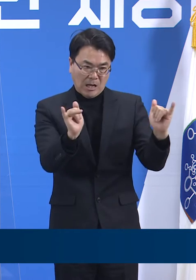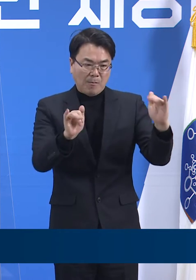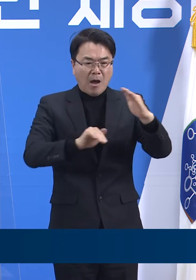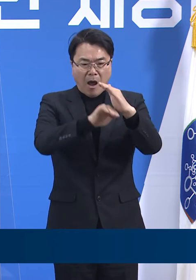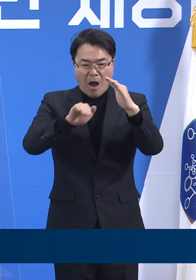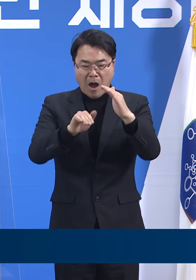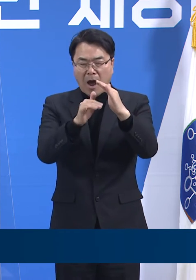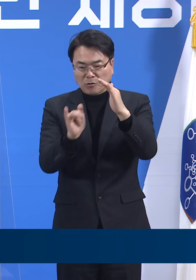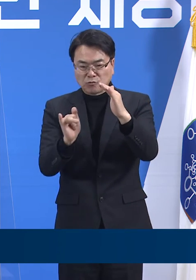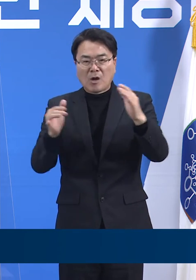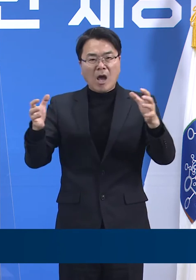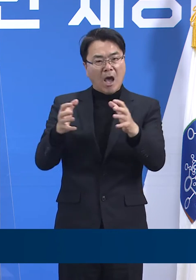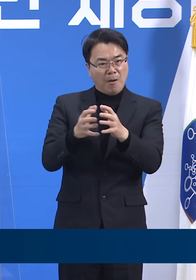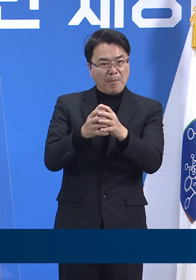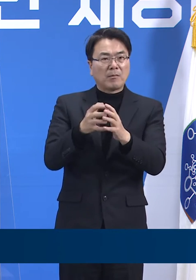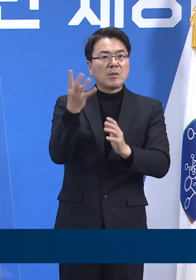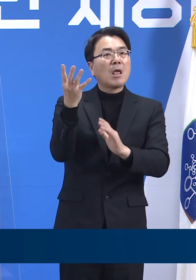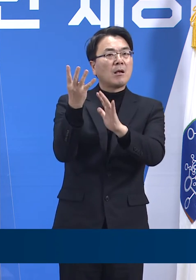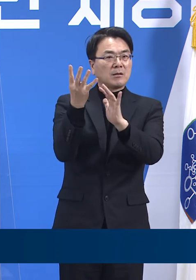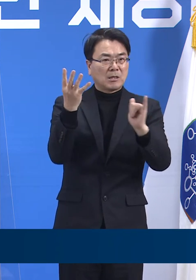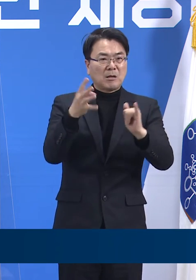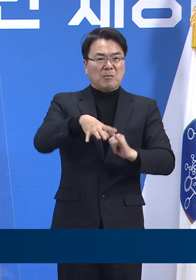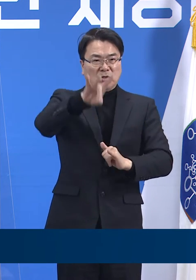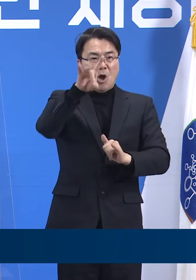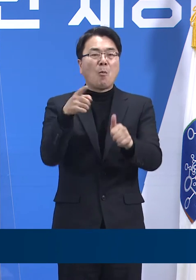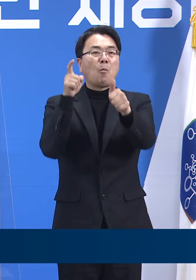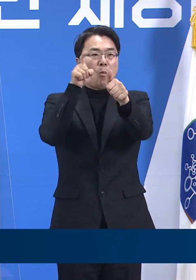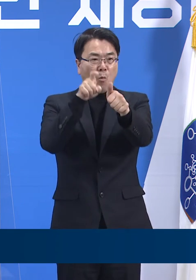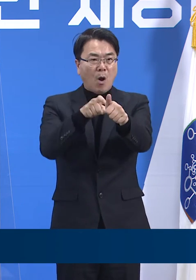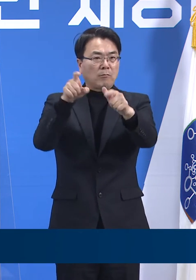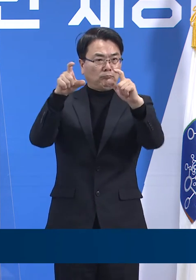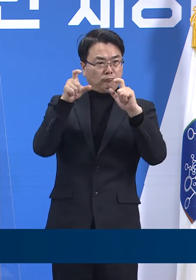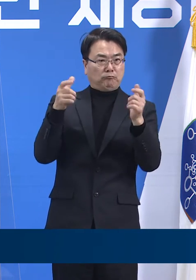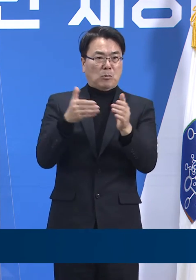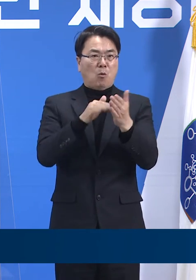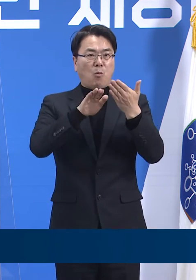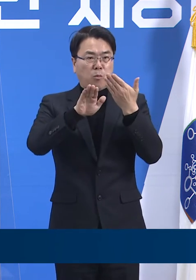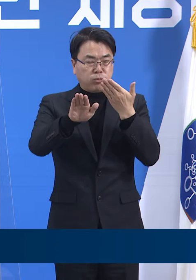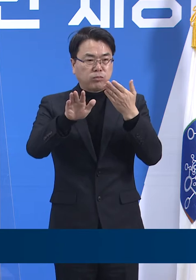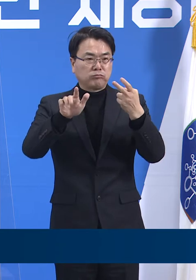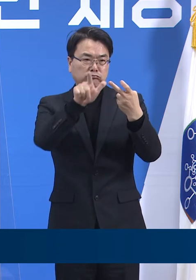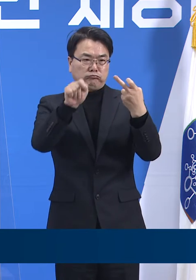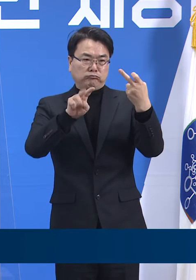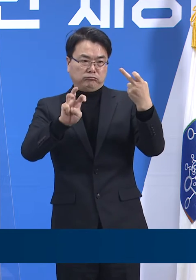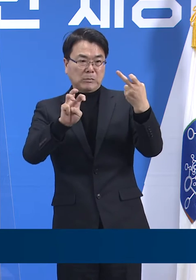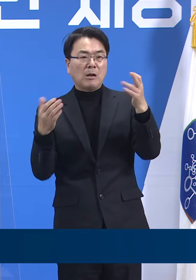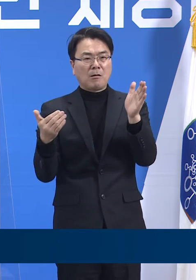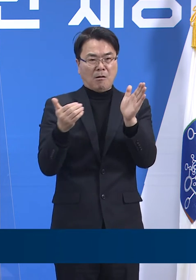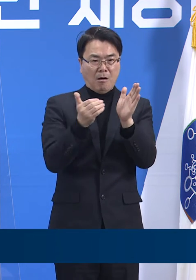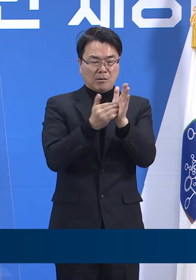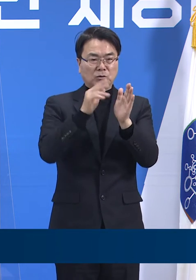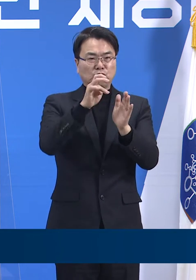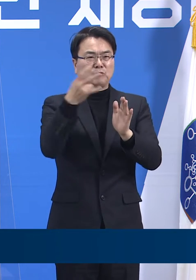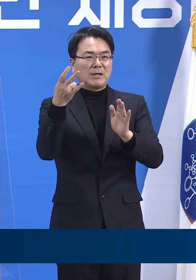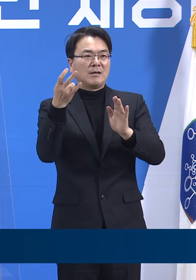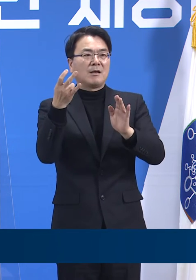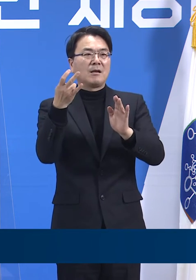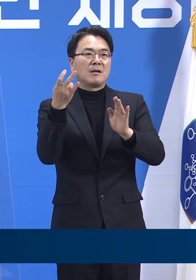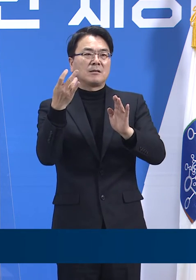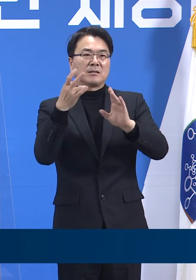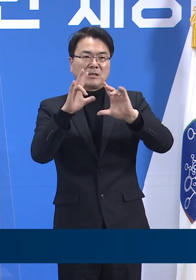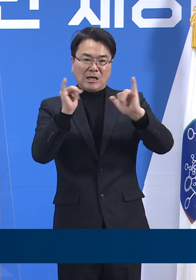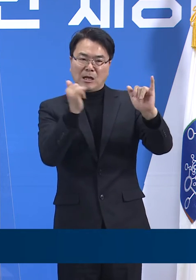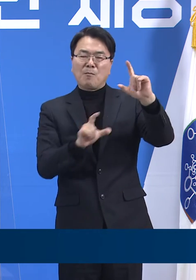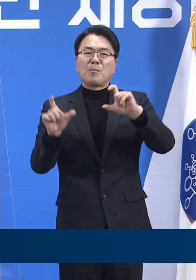일가족 3명 등 총 4명이 확진 판정을 받은 이후 30일까지 24명이 추가 확진 판정을